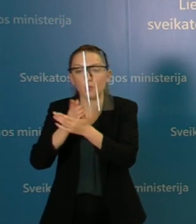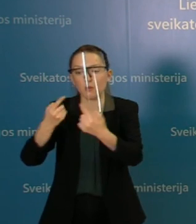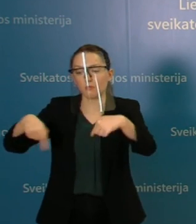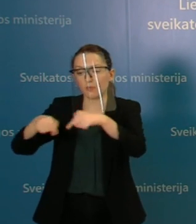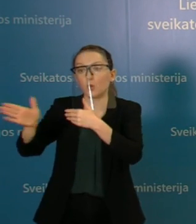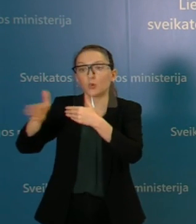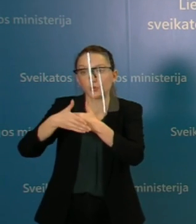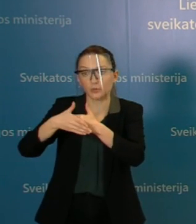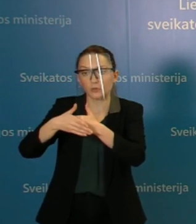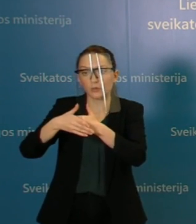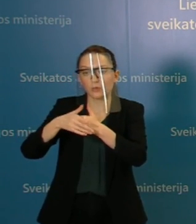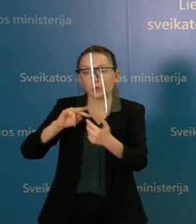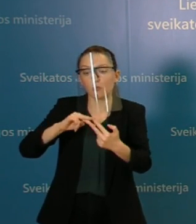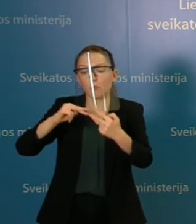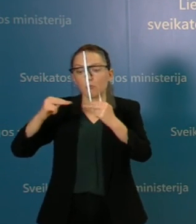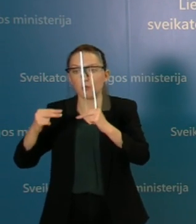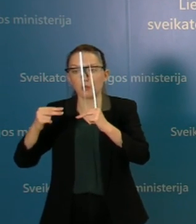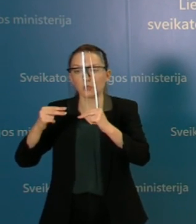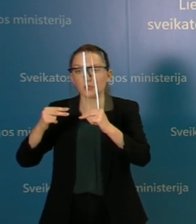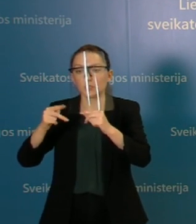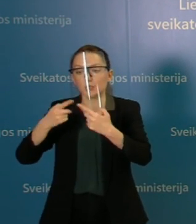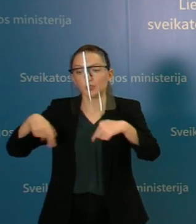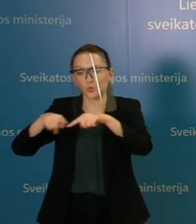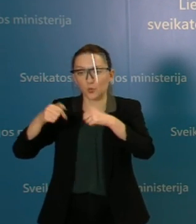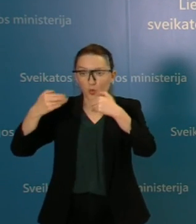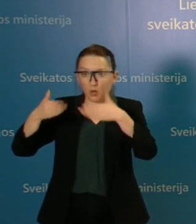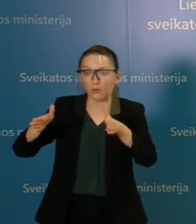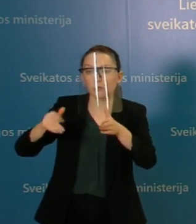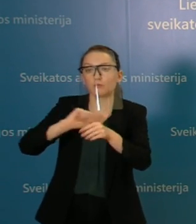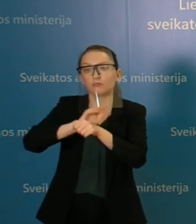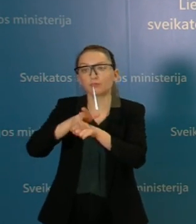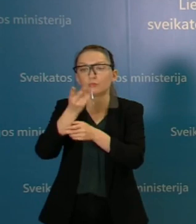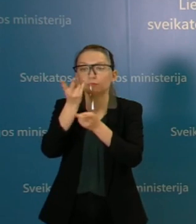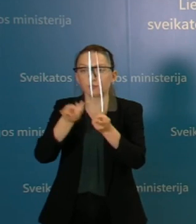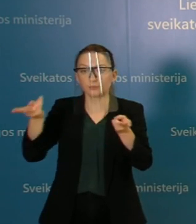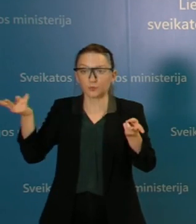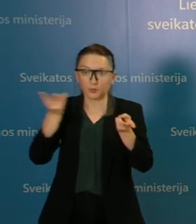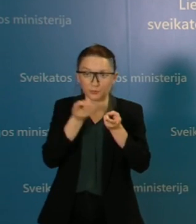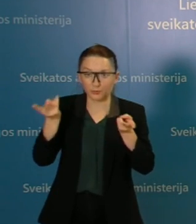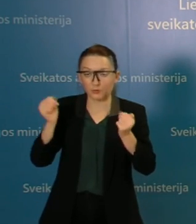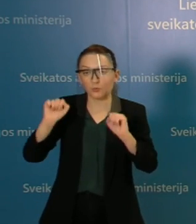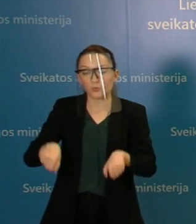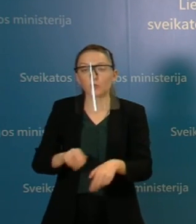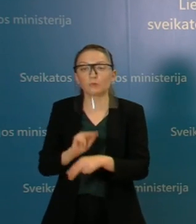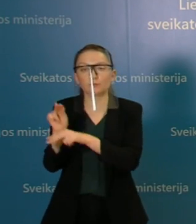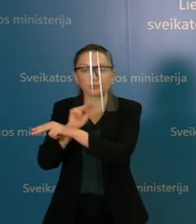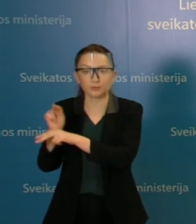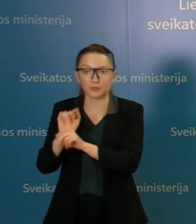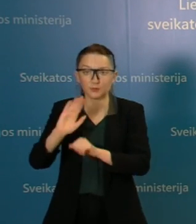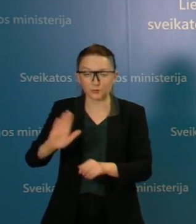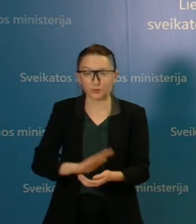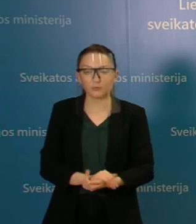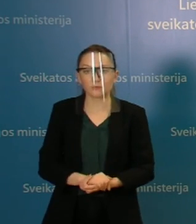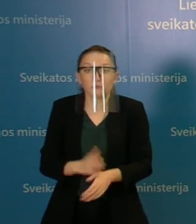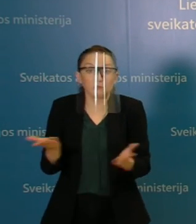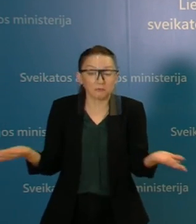skyriai, ir jie bus paverčiami į skyrius, kurie bus skirti COVID-19 sergantiem pacientam gydyti. Tai